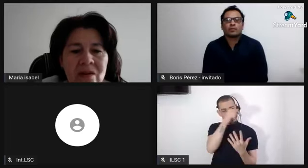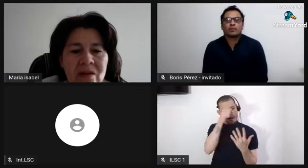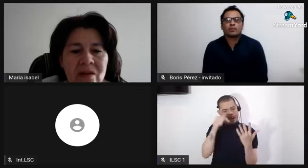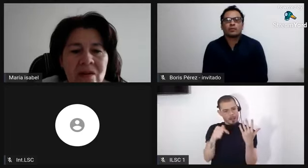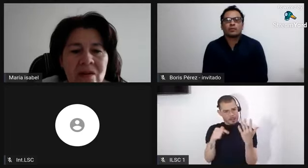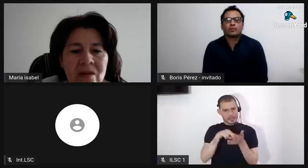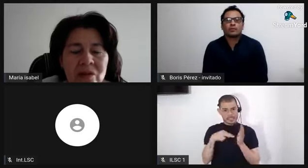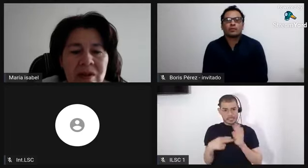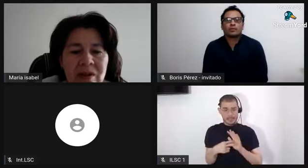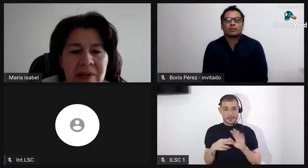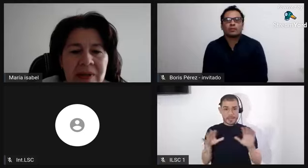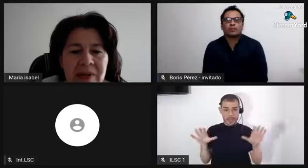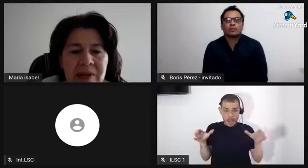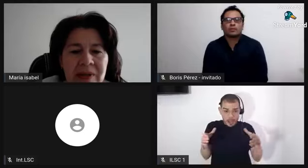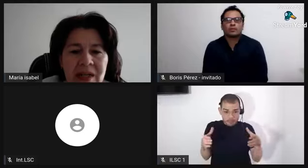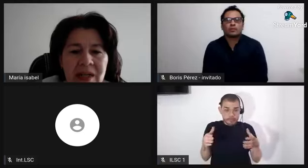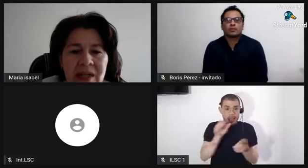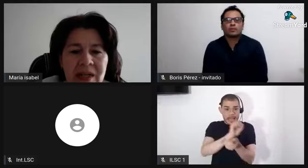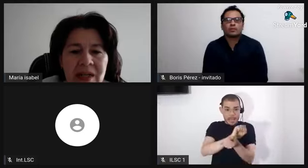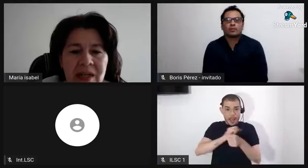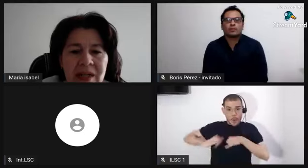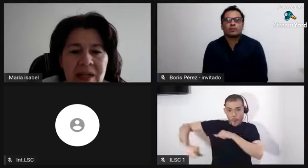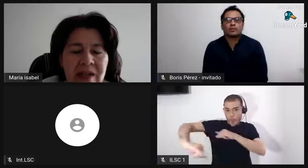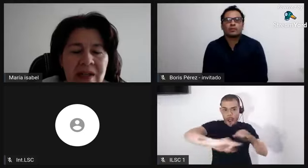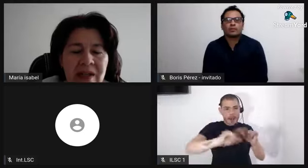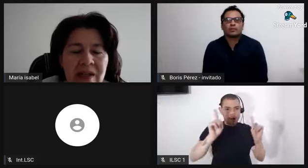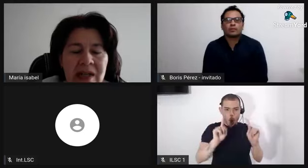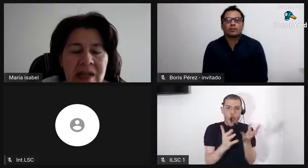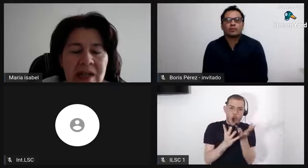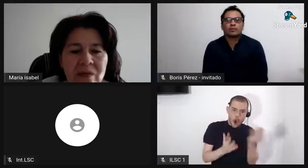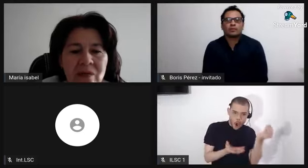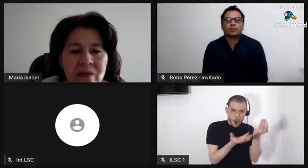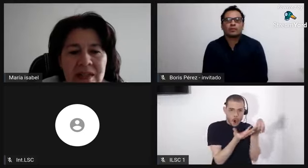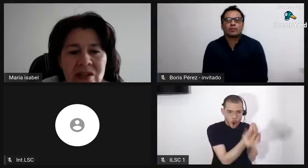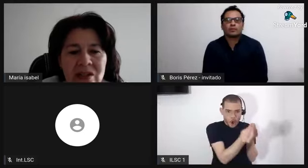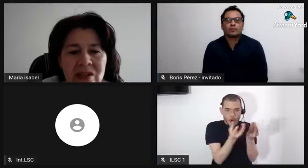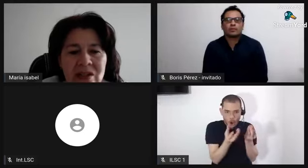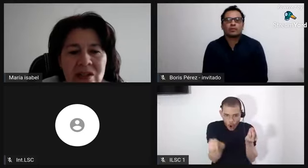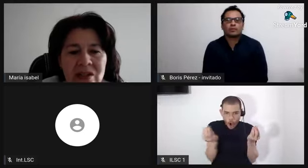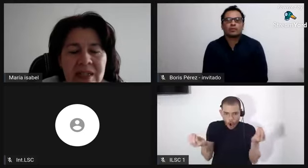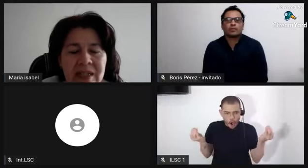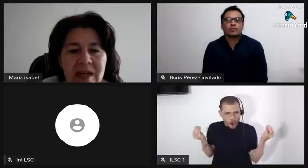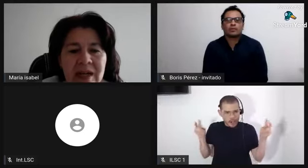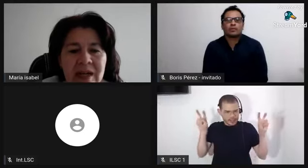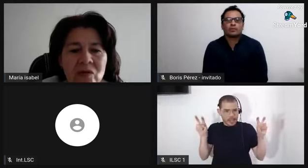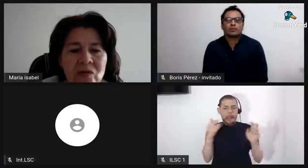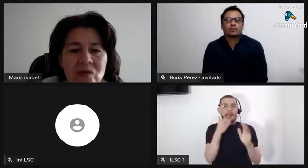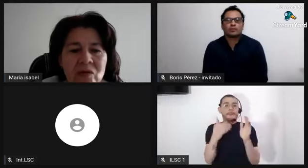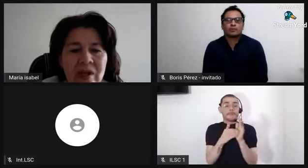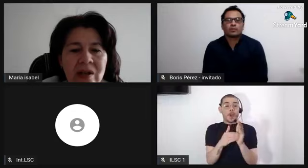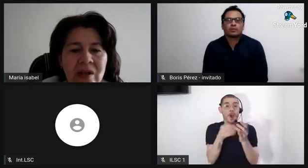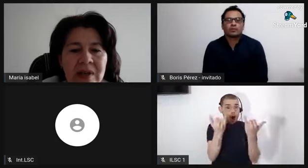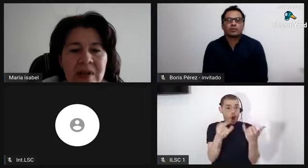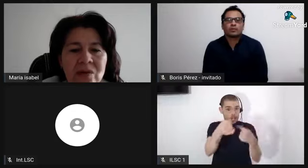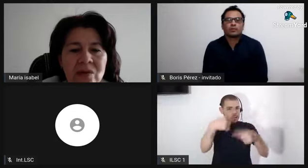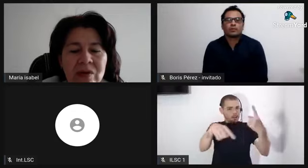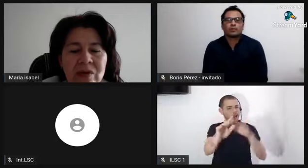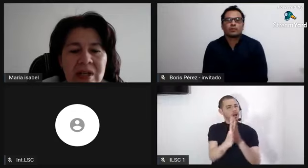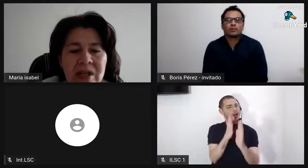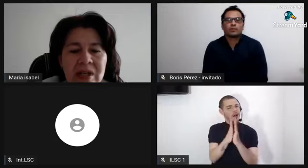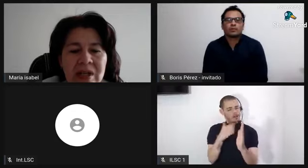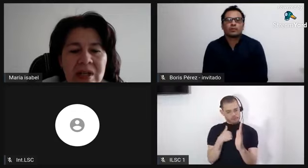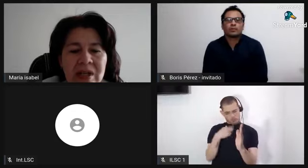y en las novelas históricas se relata mucho de que también hubo una esclavitud que ejercieron los